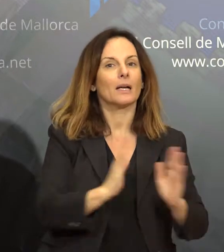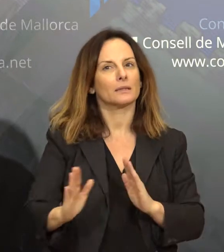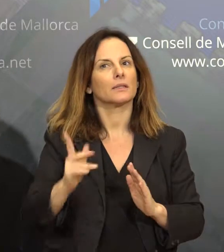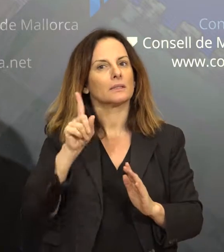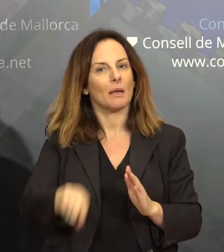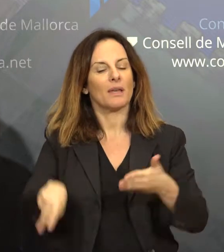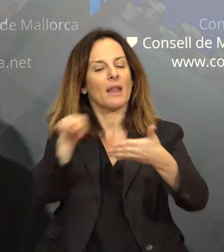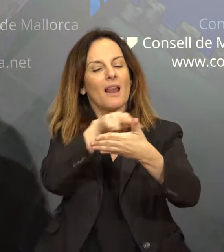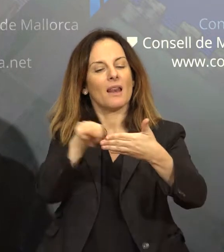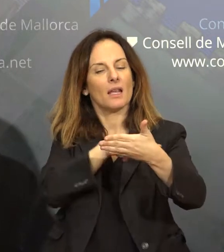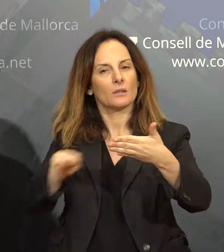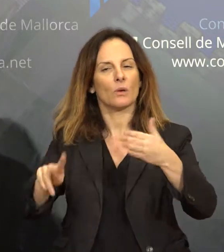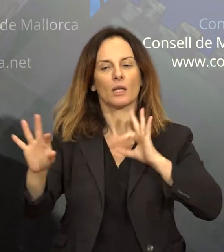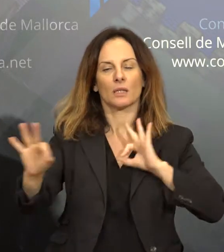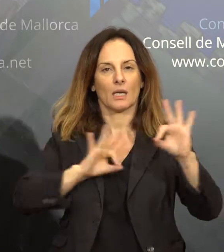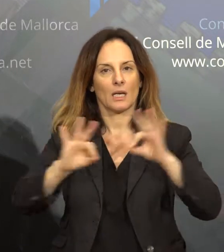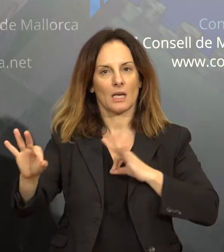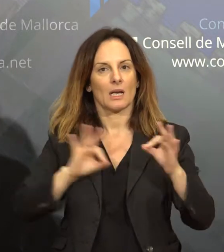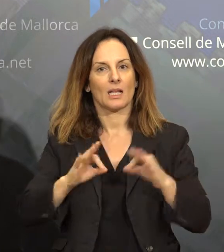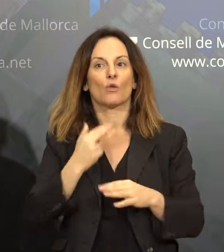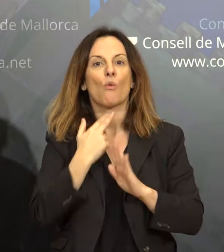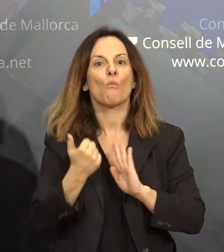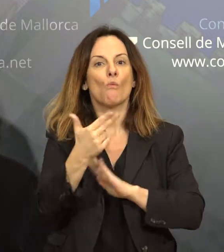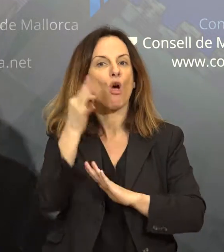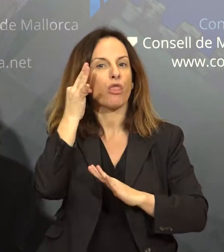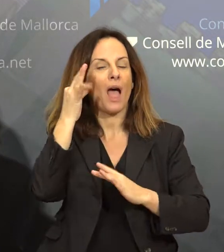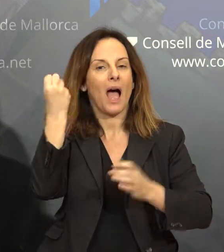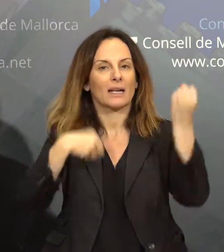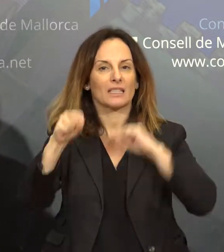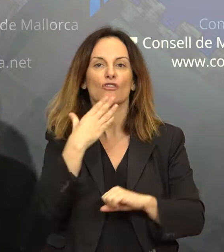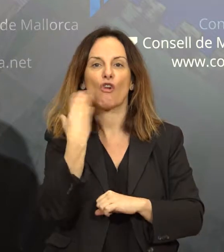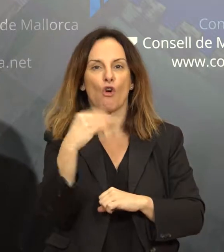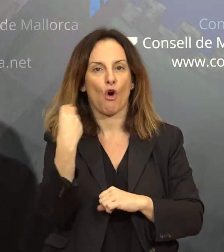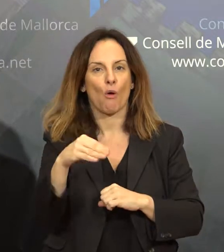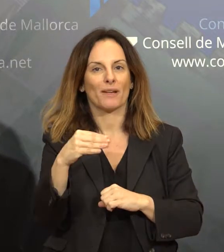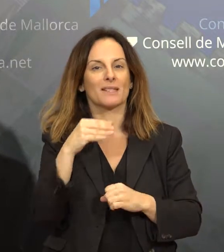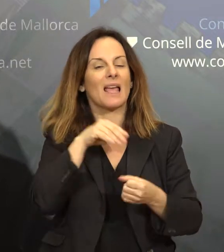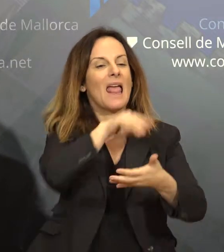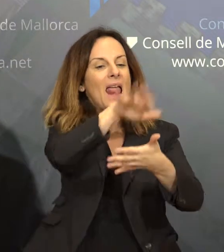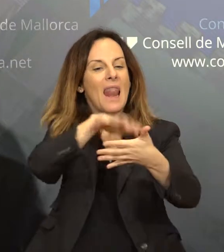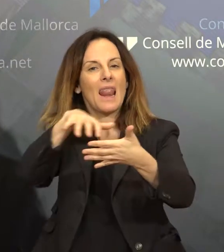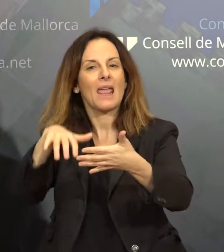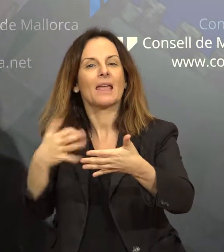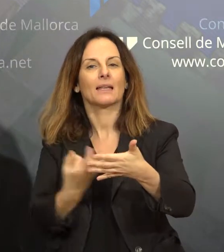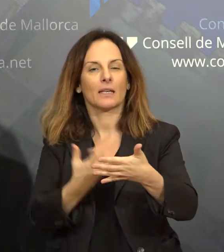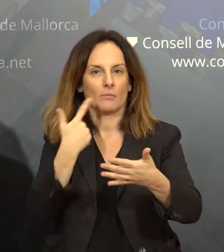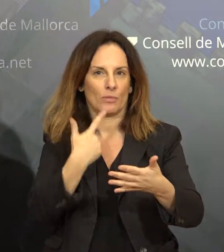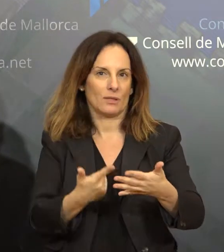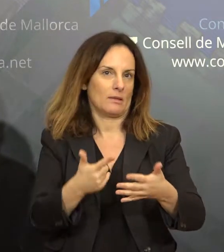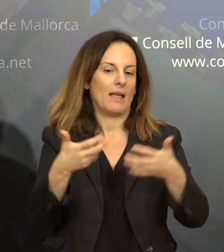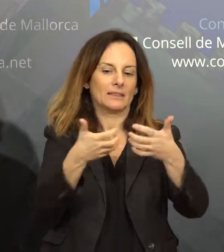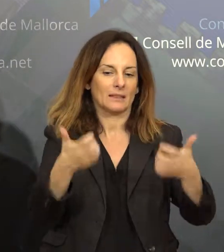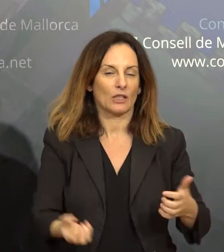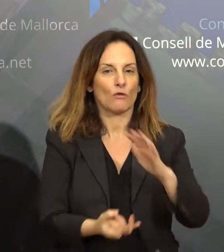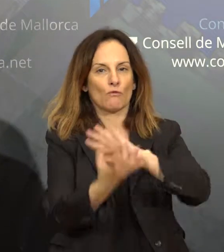llegides per actrius joves, d'alguns textes fundacionals del moviment feminista, d'autores com, per